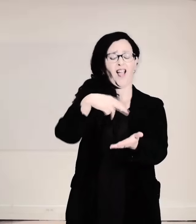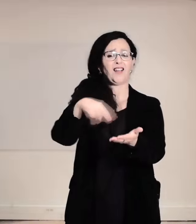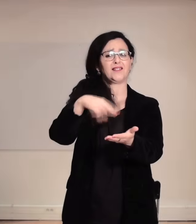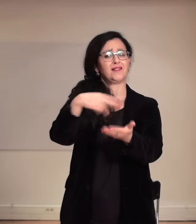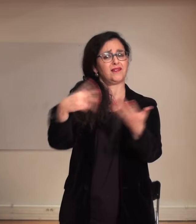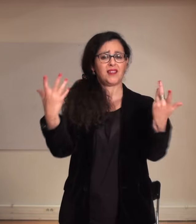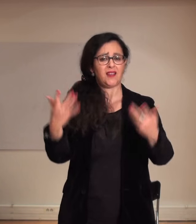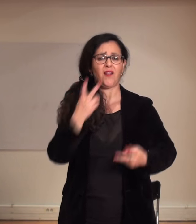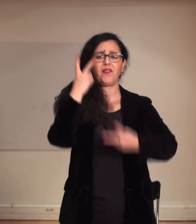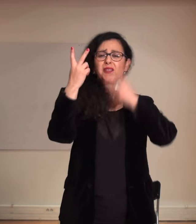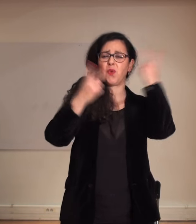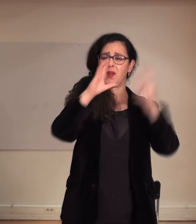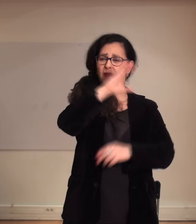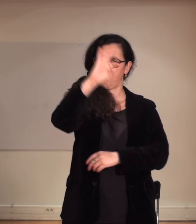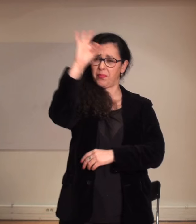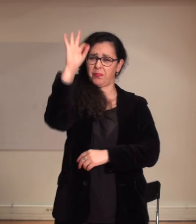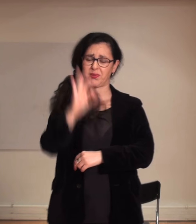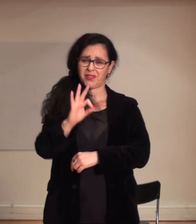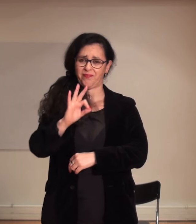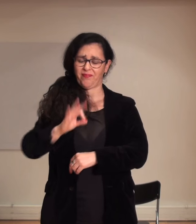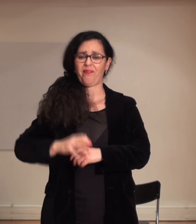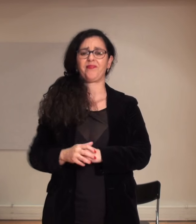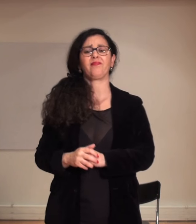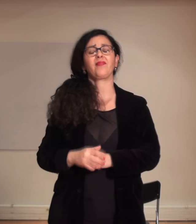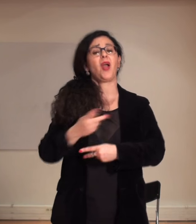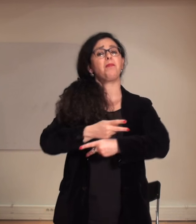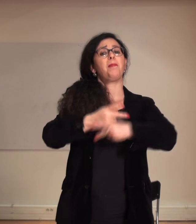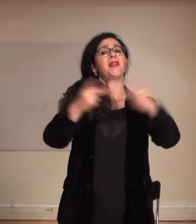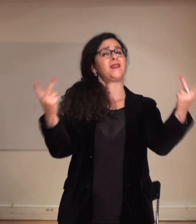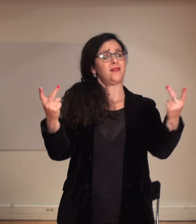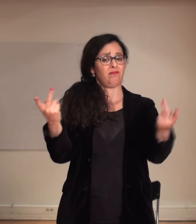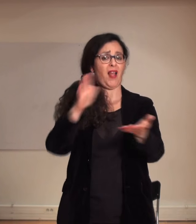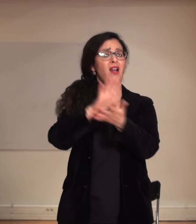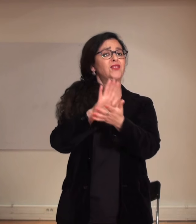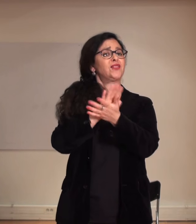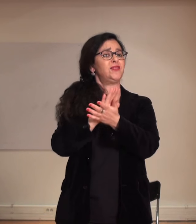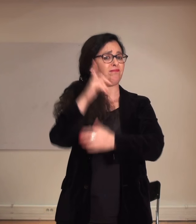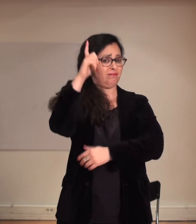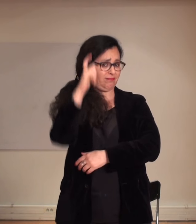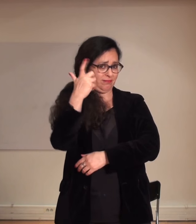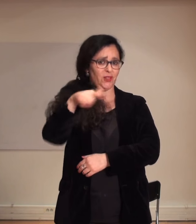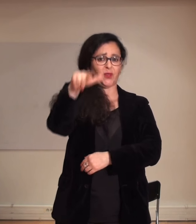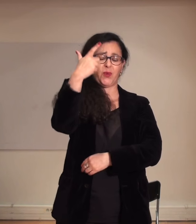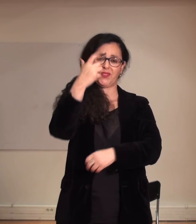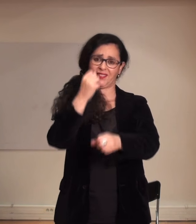Spectacle de danse, 100% visuel, presse est un spectacle tout public, conseillé à partir de 12 ans.